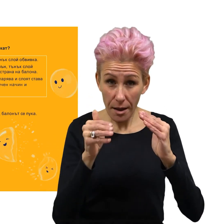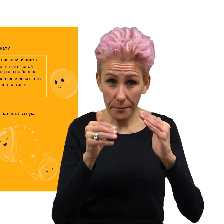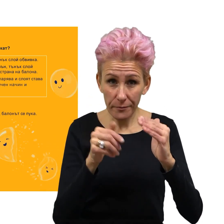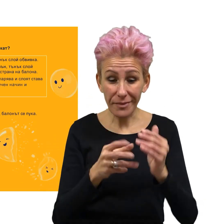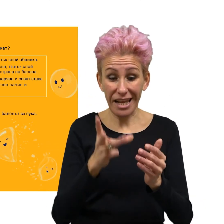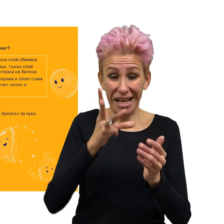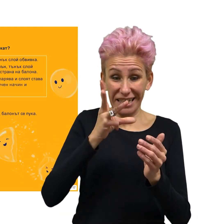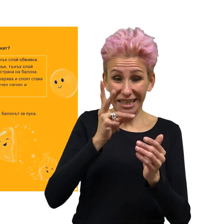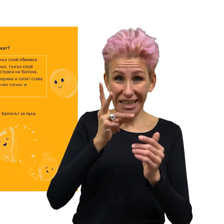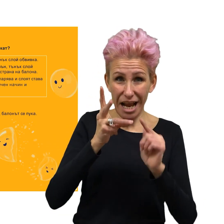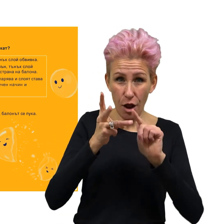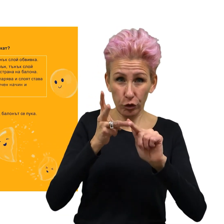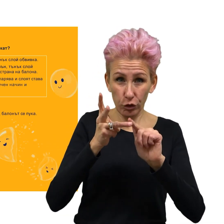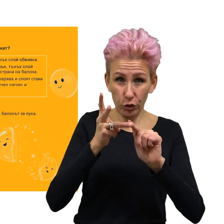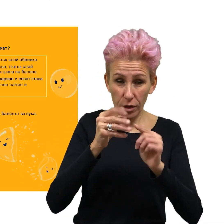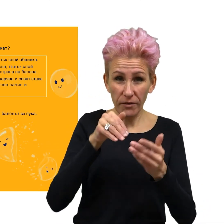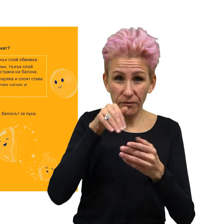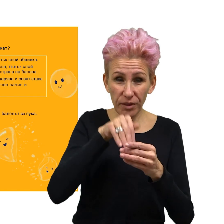страна на балона.